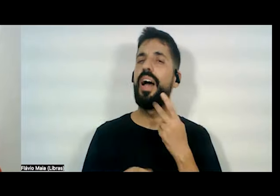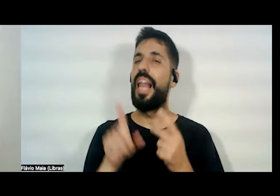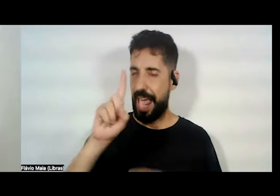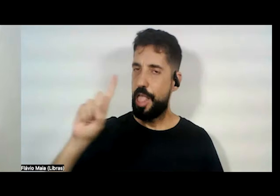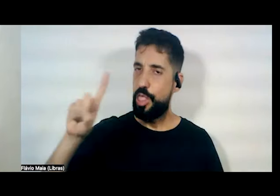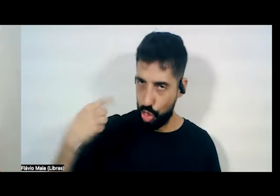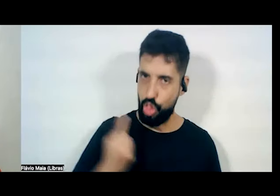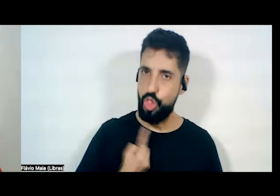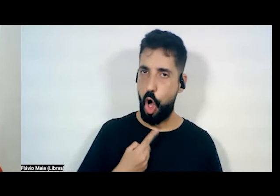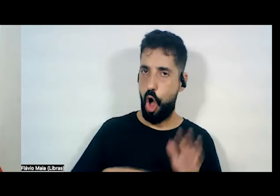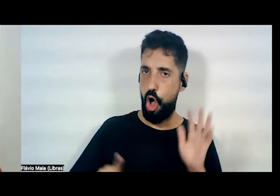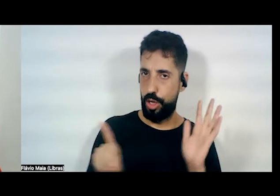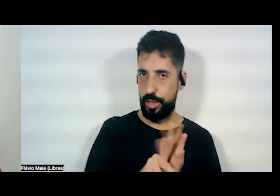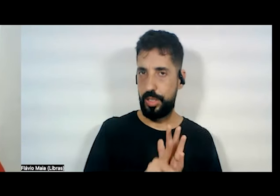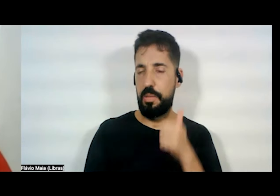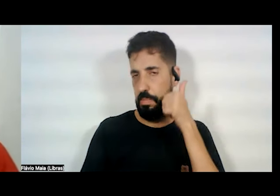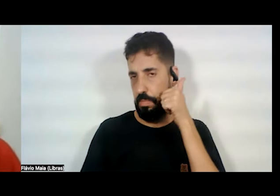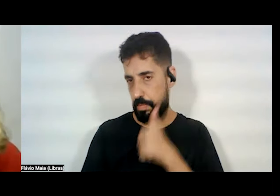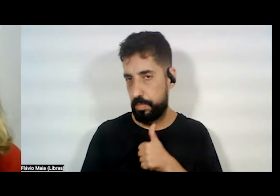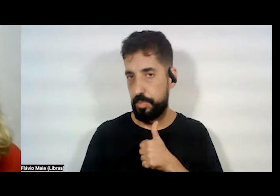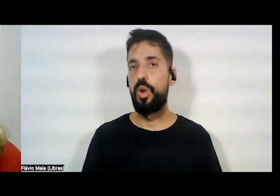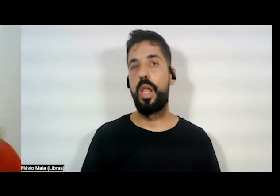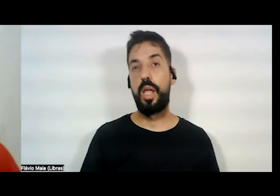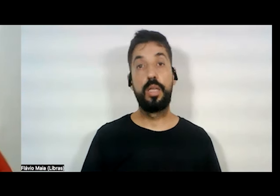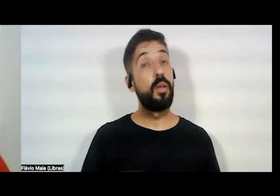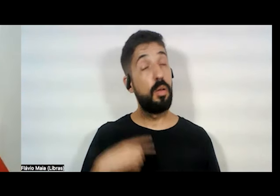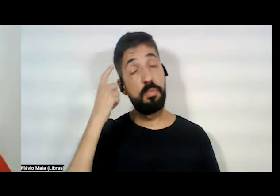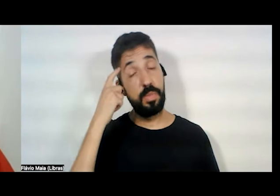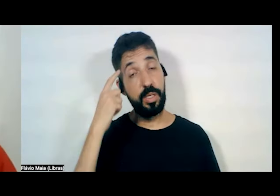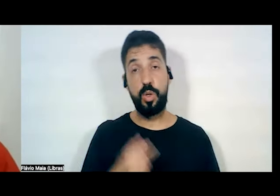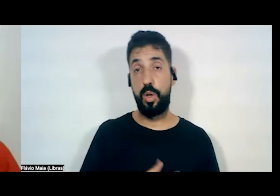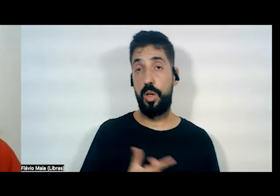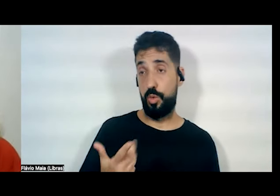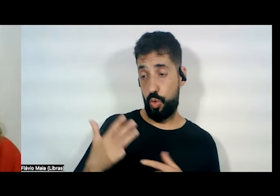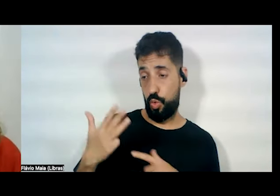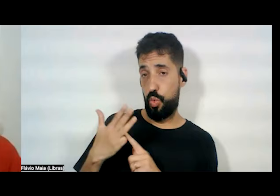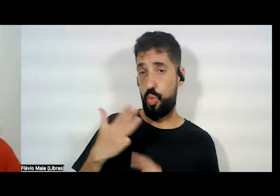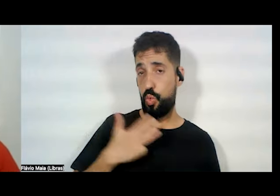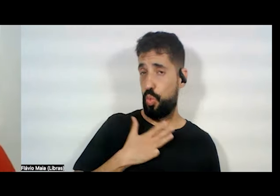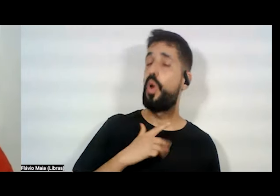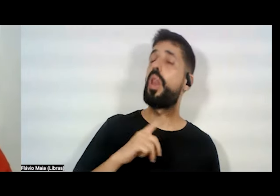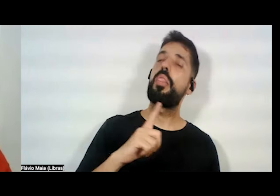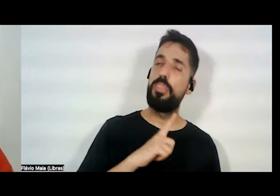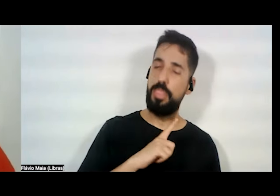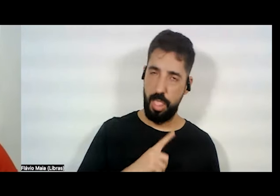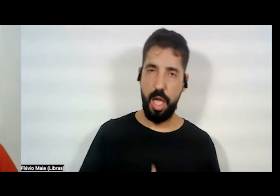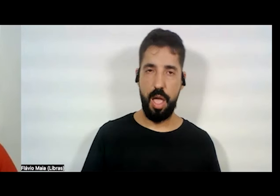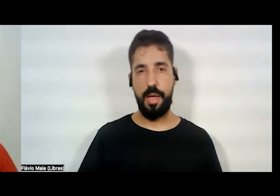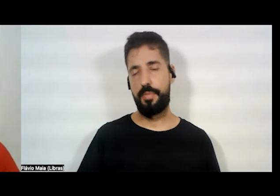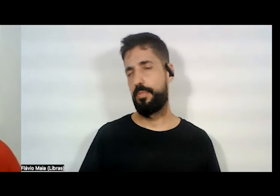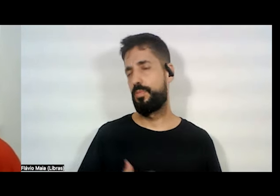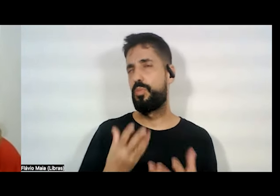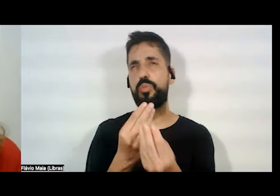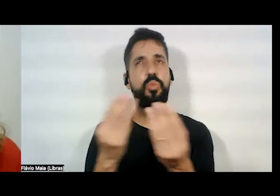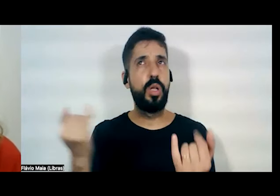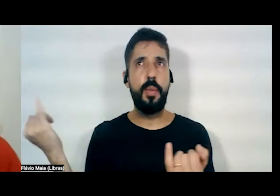que são muito do feminino, que eu acho que pessoas como Lula carregam, pessoas muito importantes nas nossas vidas, nossos